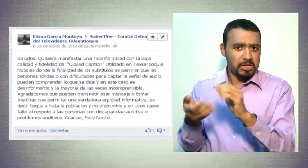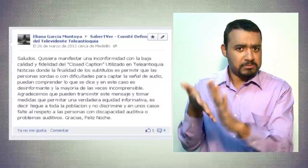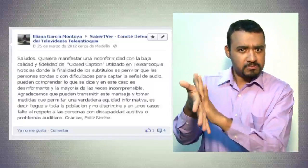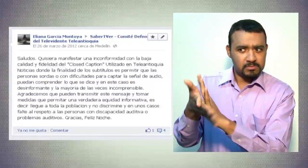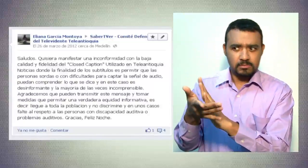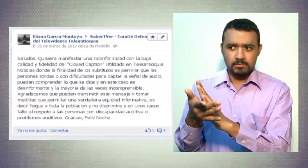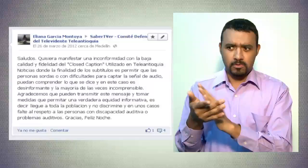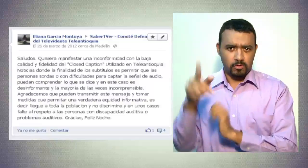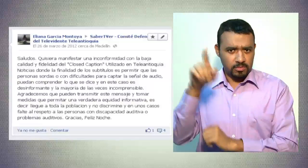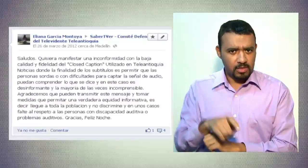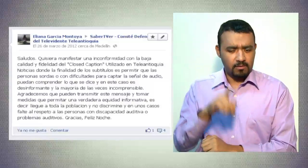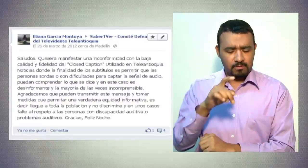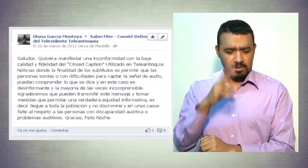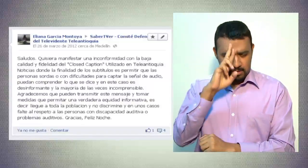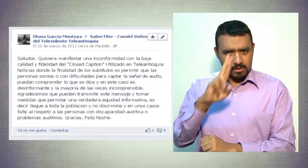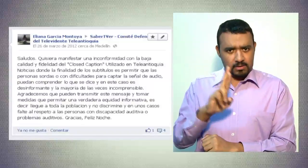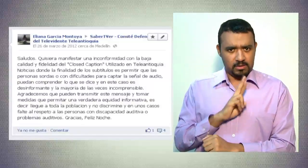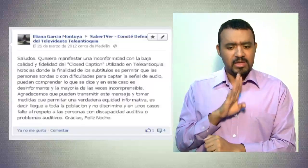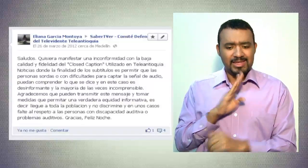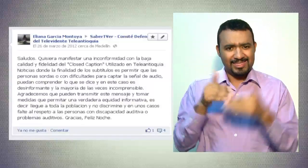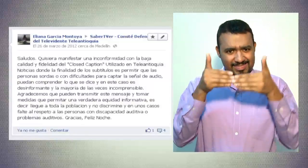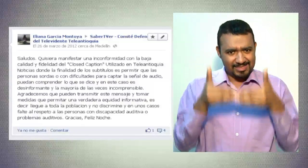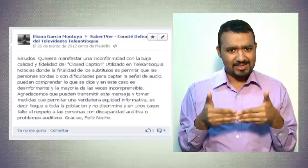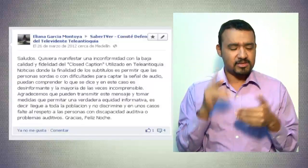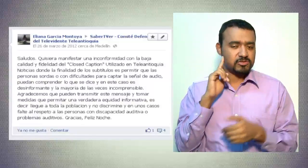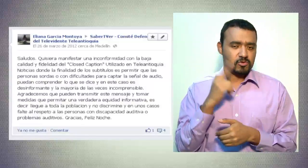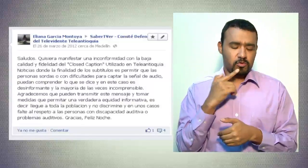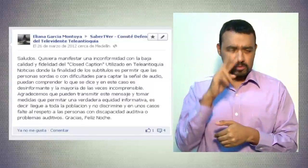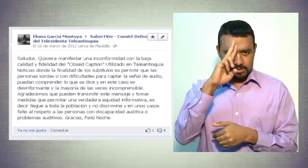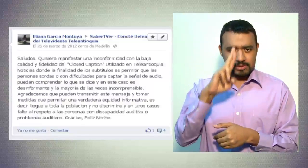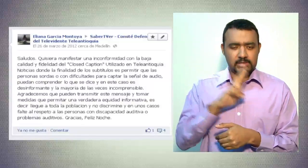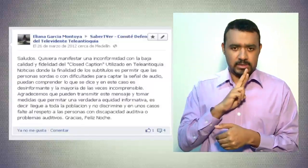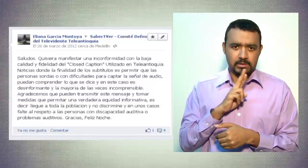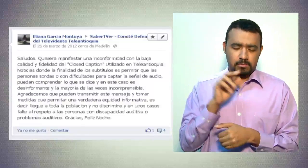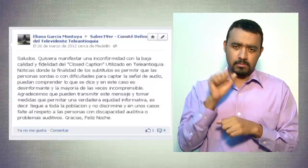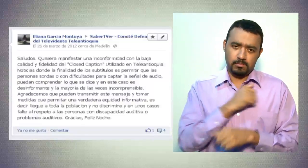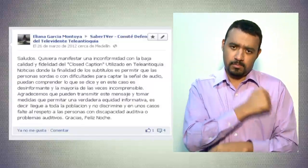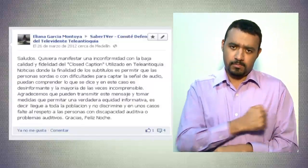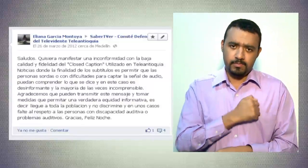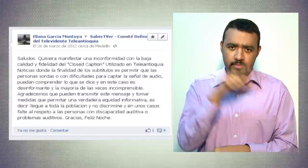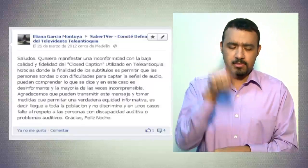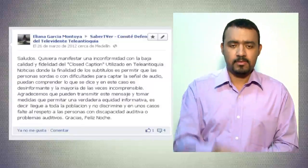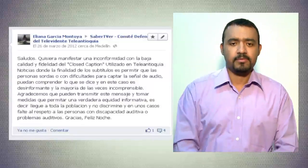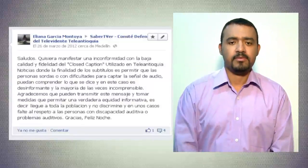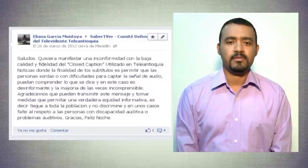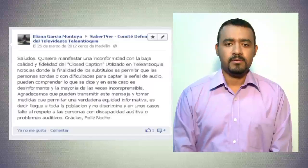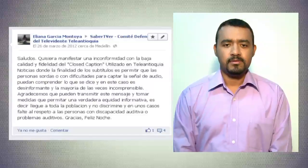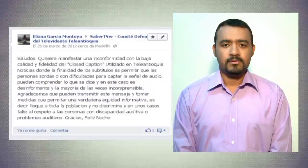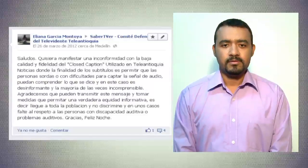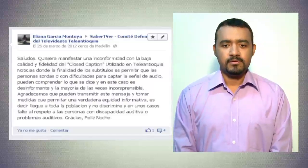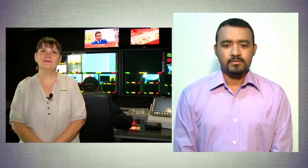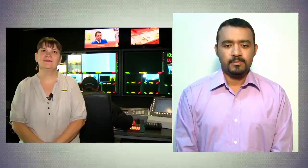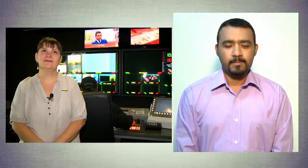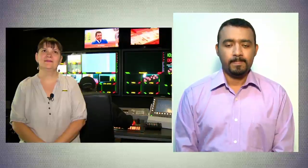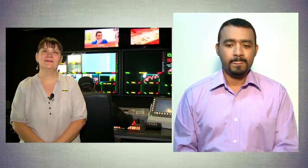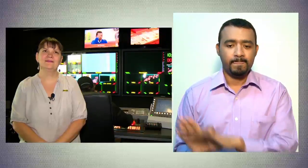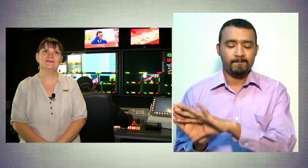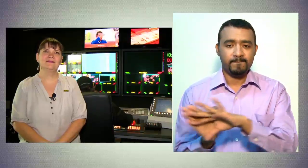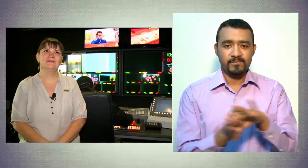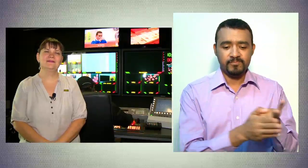casos falte al respeto a las personas con discapacidad auditiva o problemas auditivos. Silvia Córdoba,